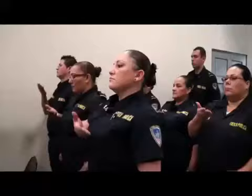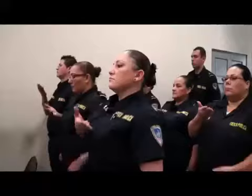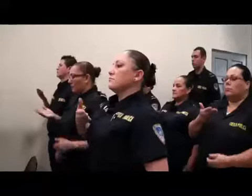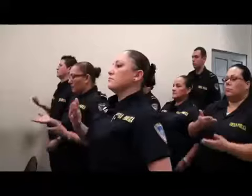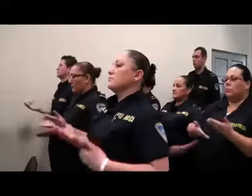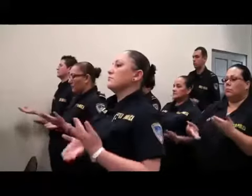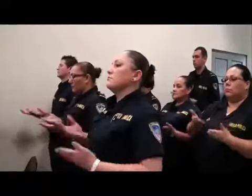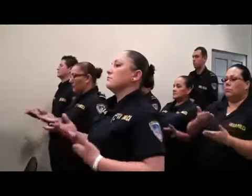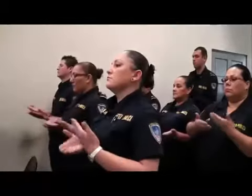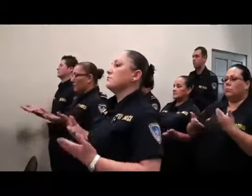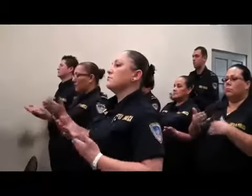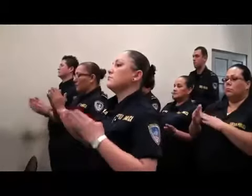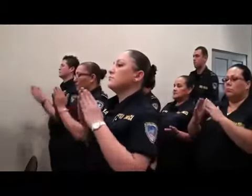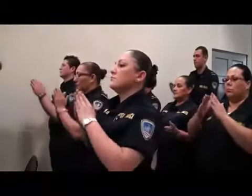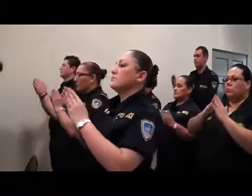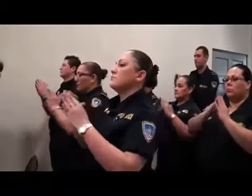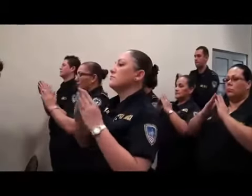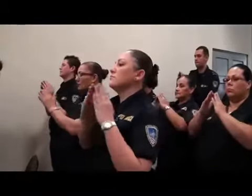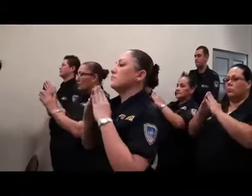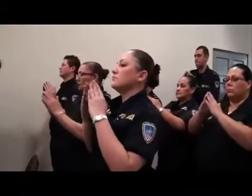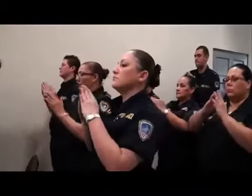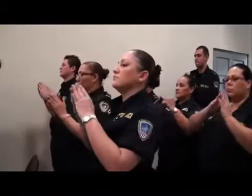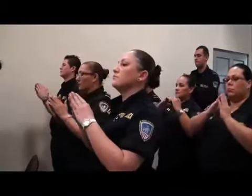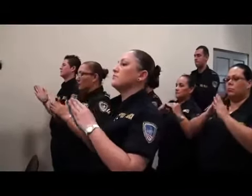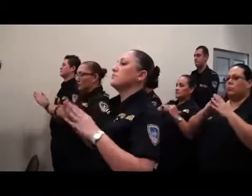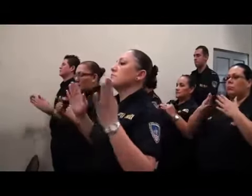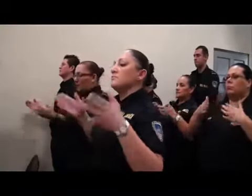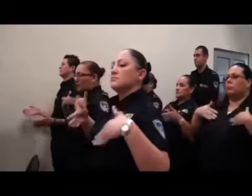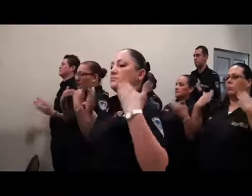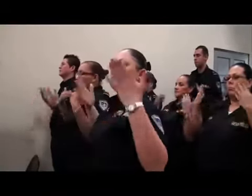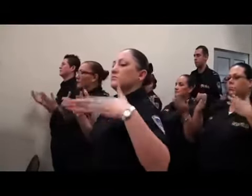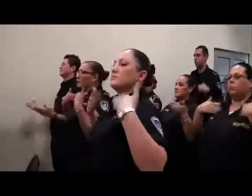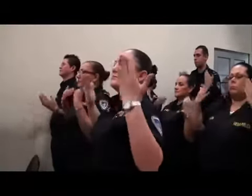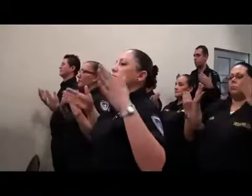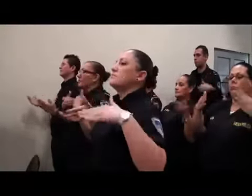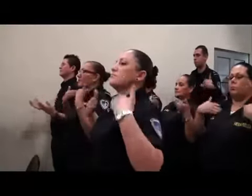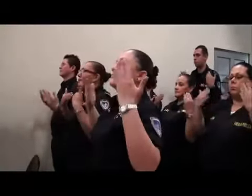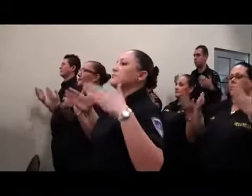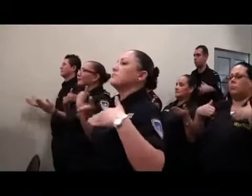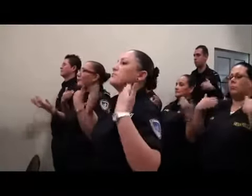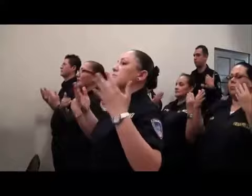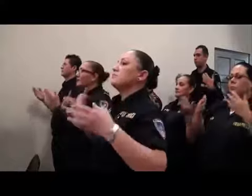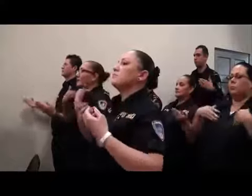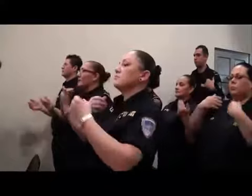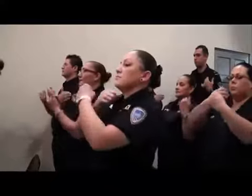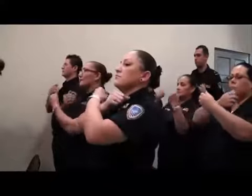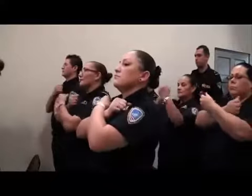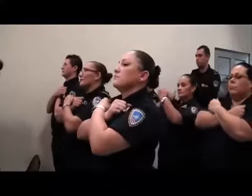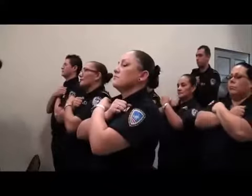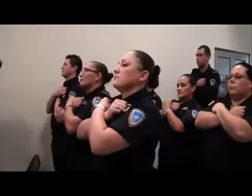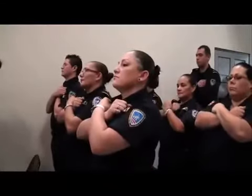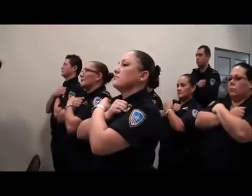Cuyo servimos al pueblo con fervor, alegría y amor.